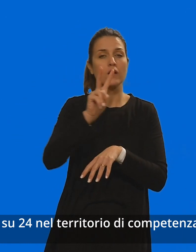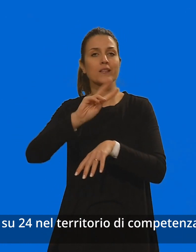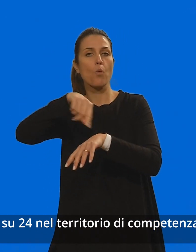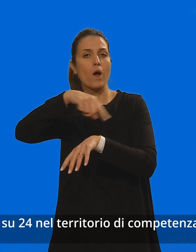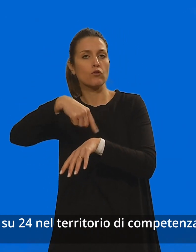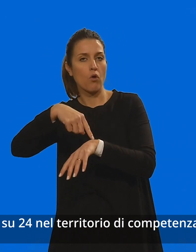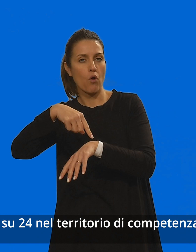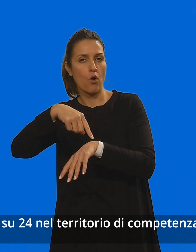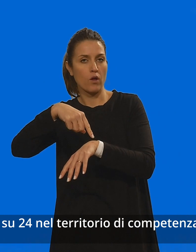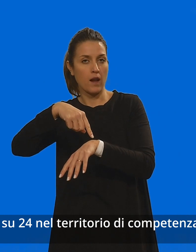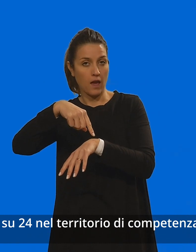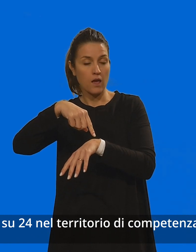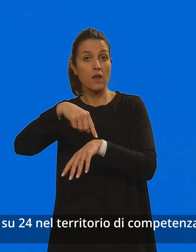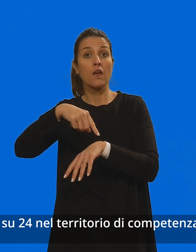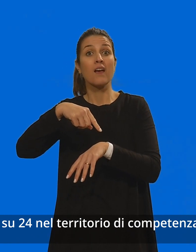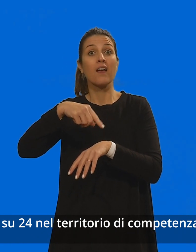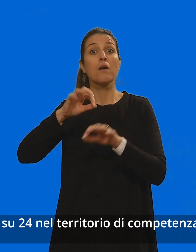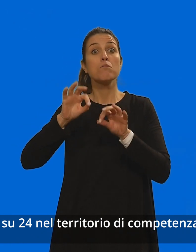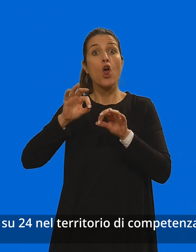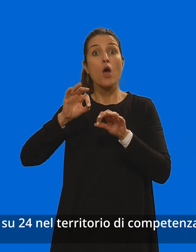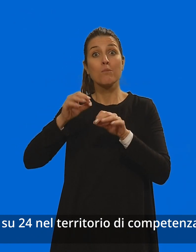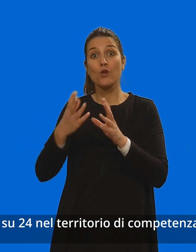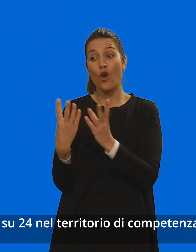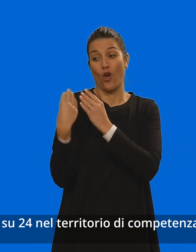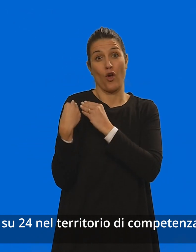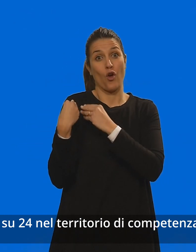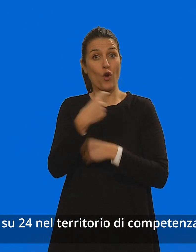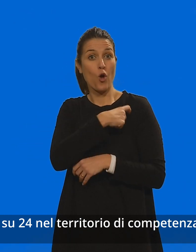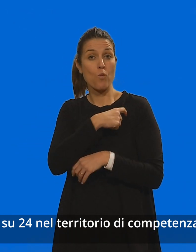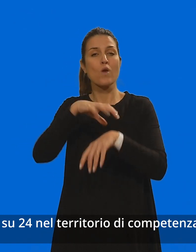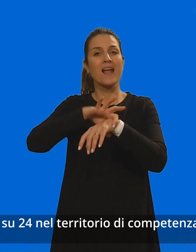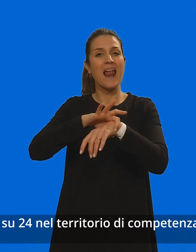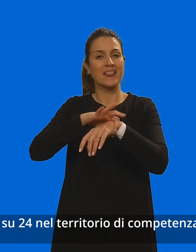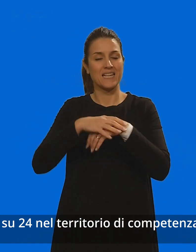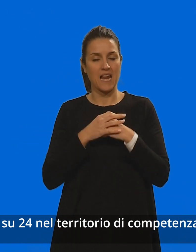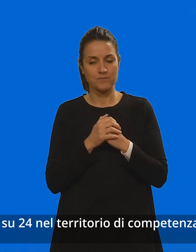su 24 nel territorio di competenza del Comune di Galatina.